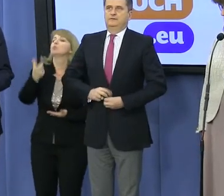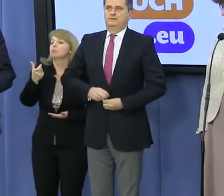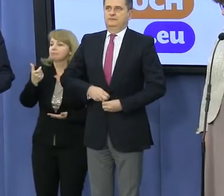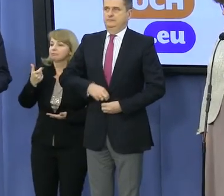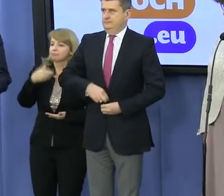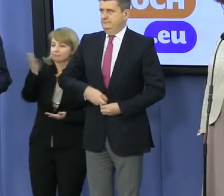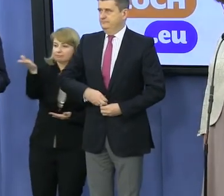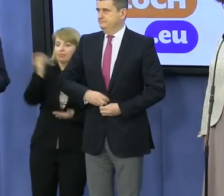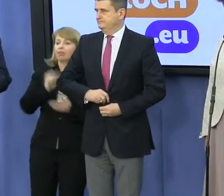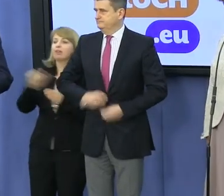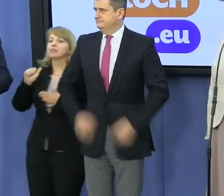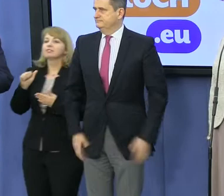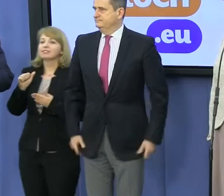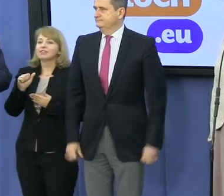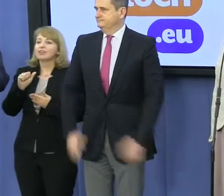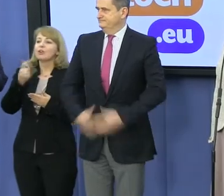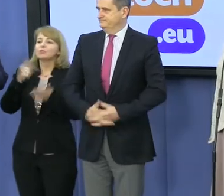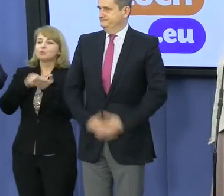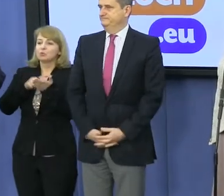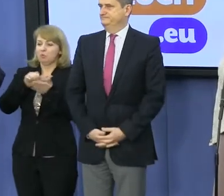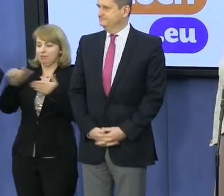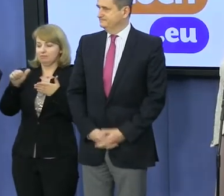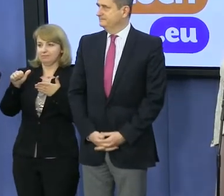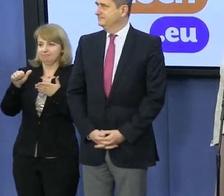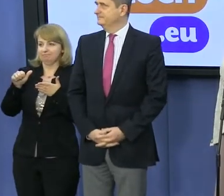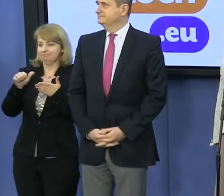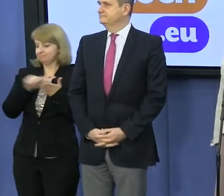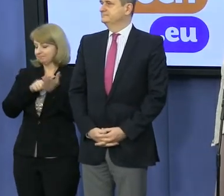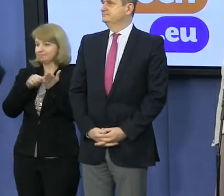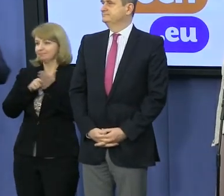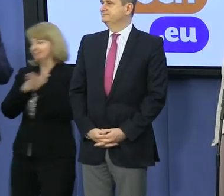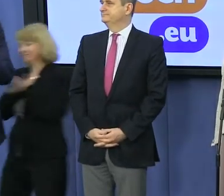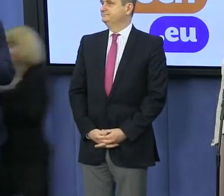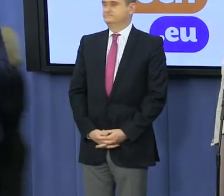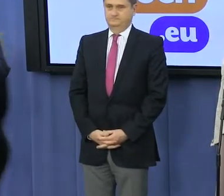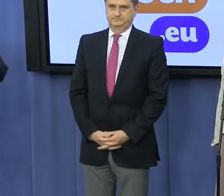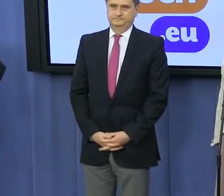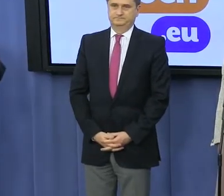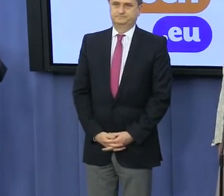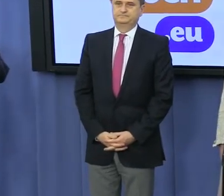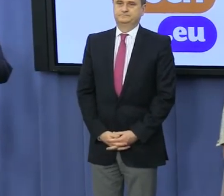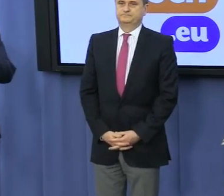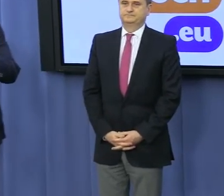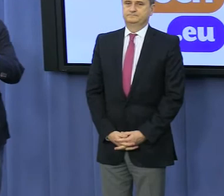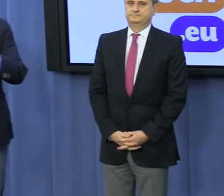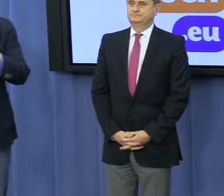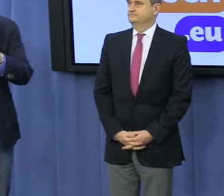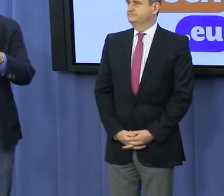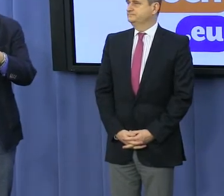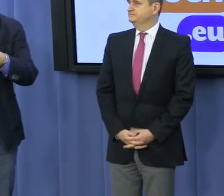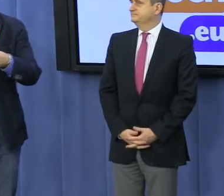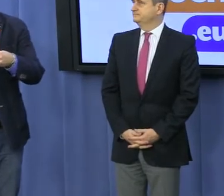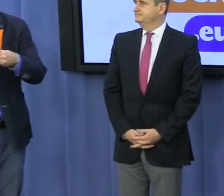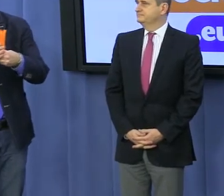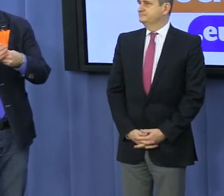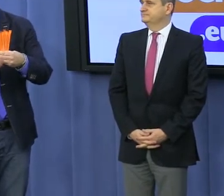demonstracji. Taka czarna magia będzie. Jak Państwo widzą, mamy siedem długopisów. Moglibyśmy tymi